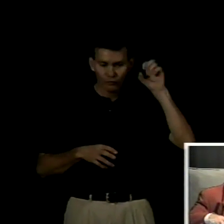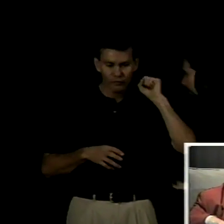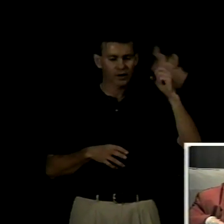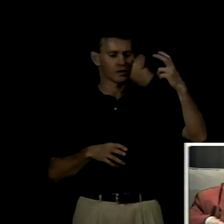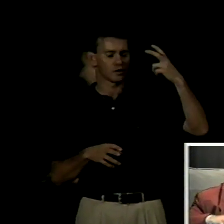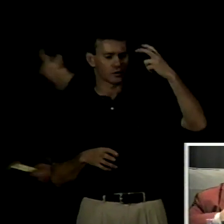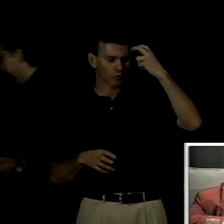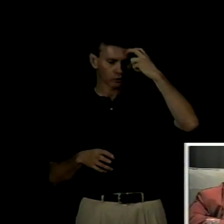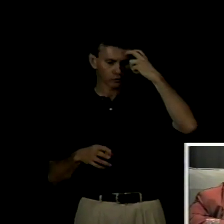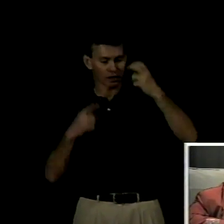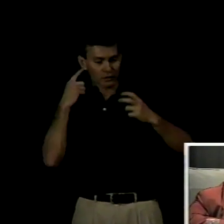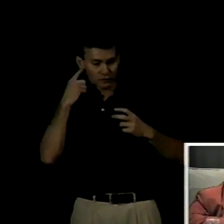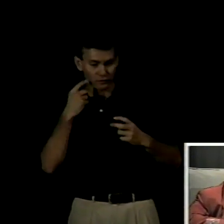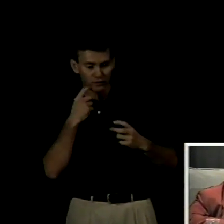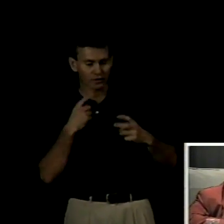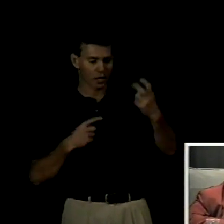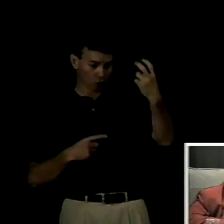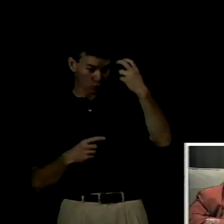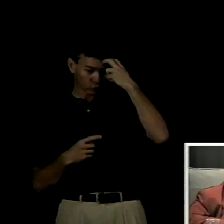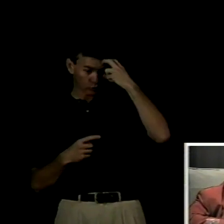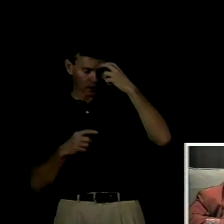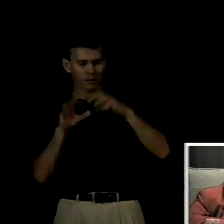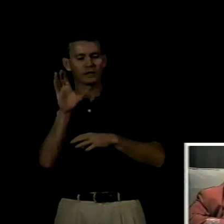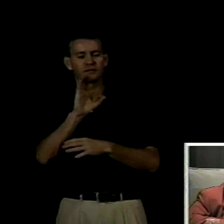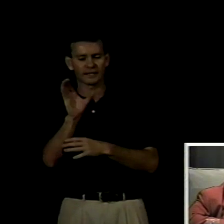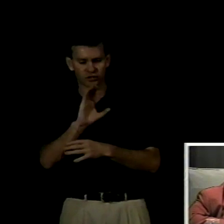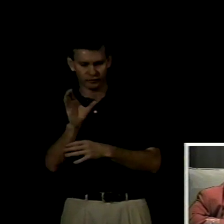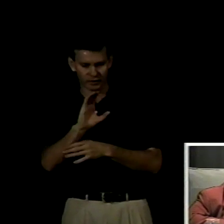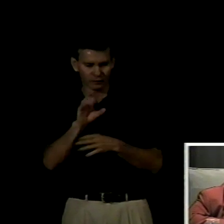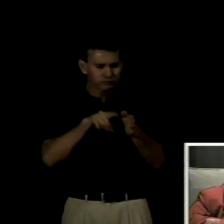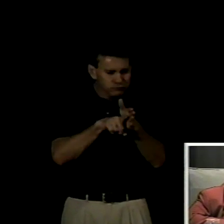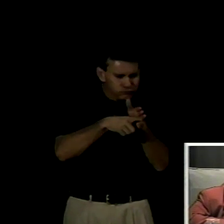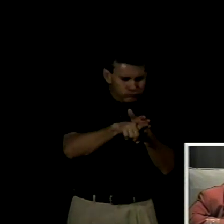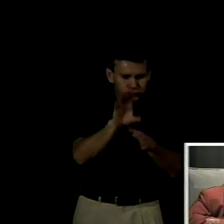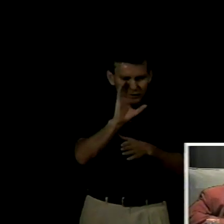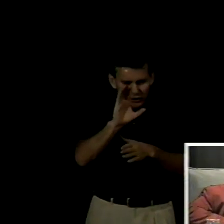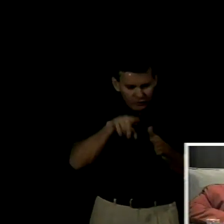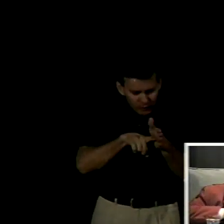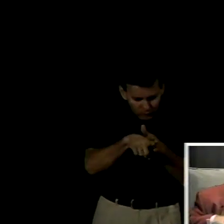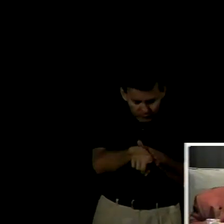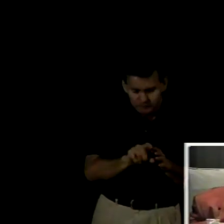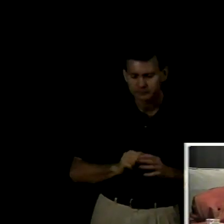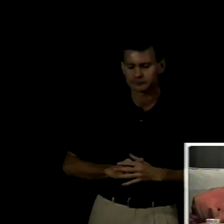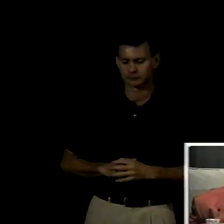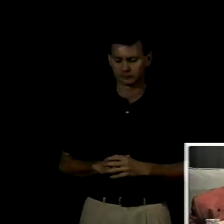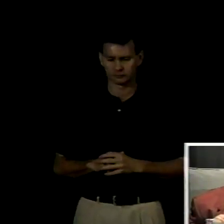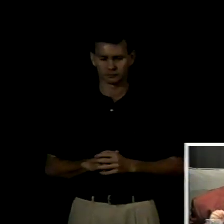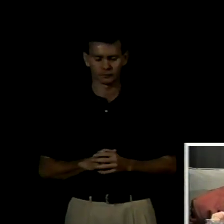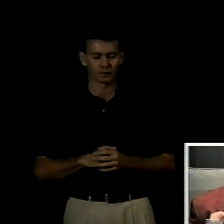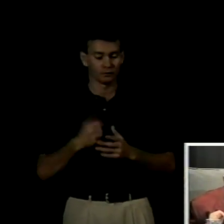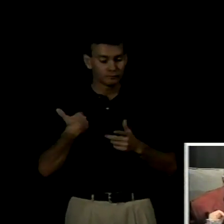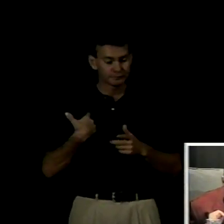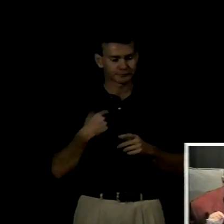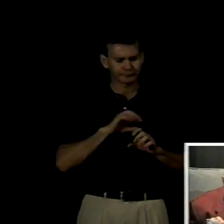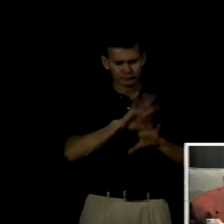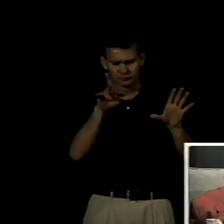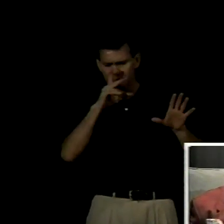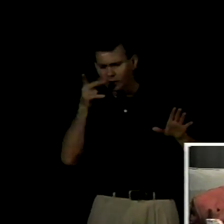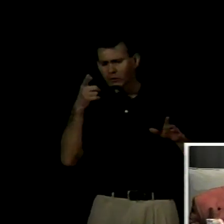sorda este hecho está relacionado por otra parte con la dificultad para establecer claramente una frontera que